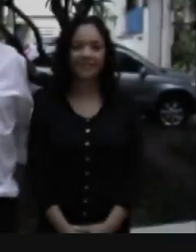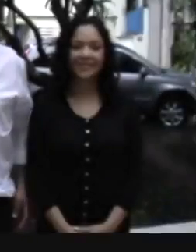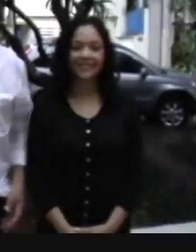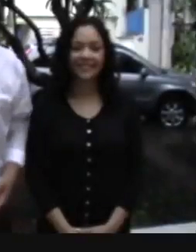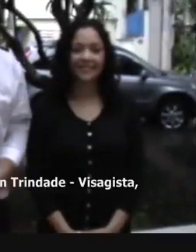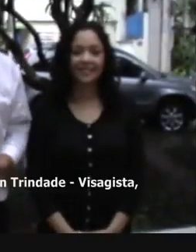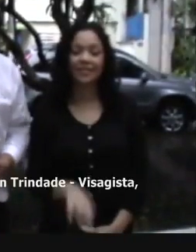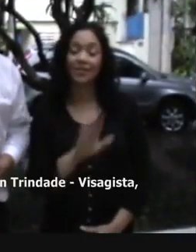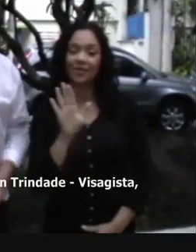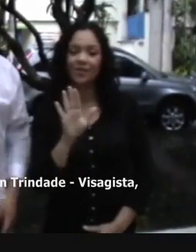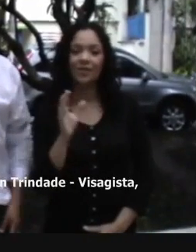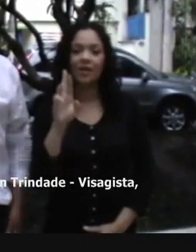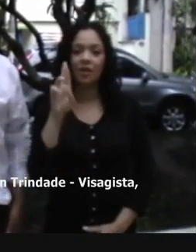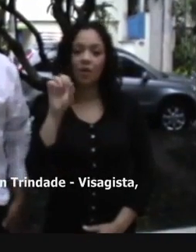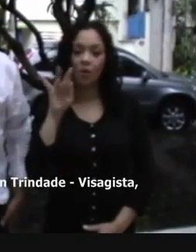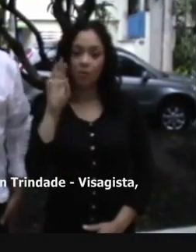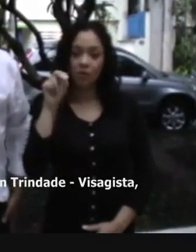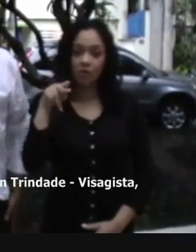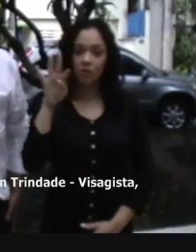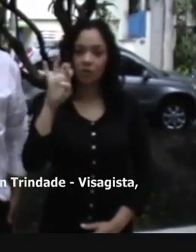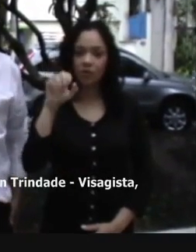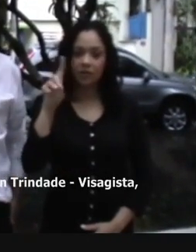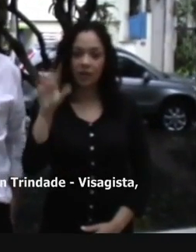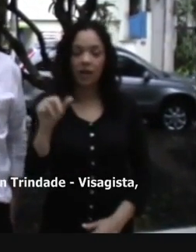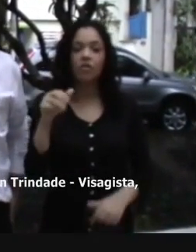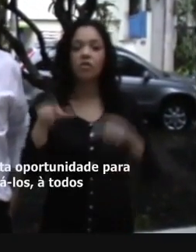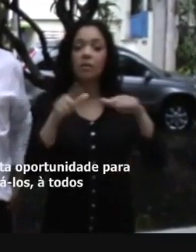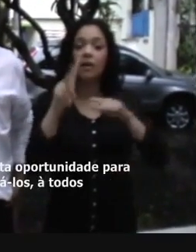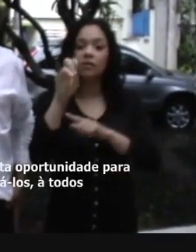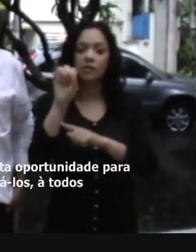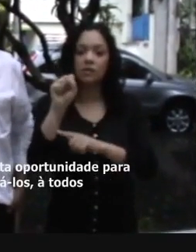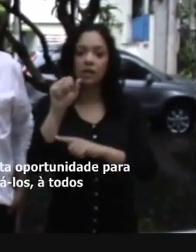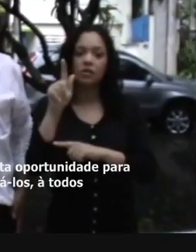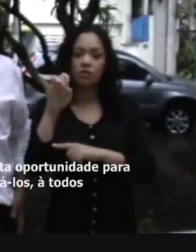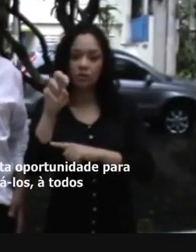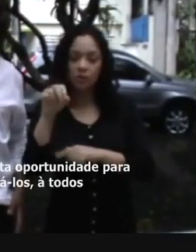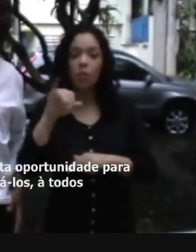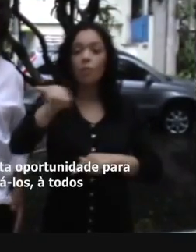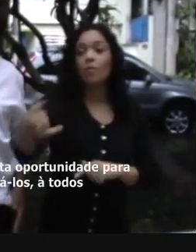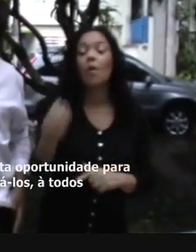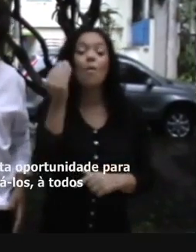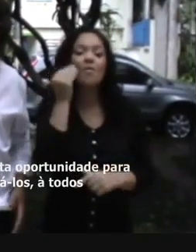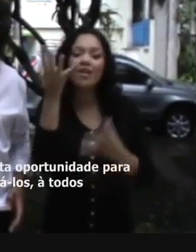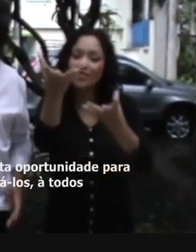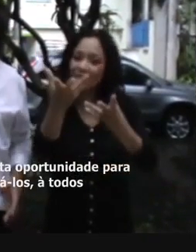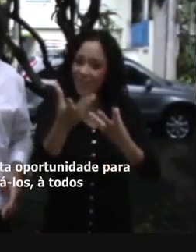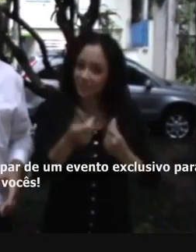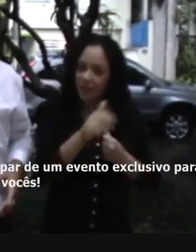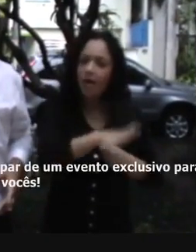Olá, sou Robson Trindade, visagista, estou aproveitando a oportunidade para convidá-los a todos, no próximo dia